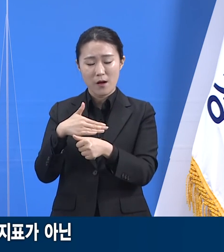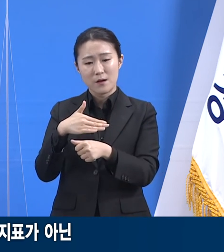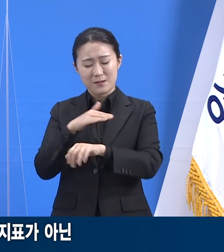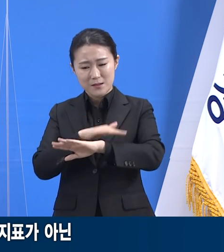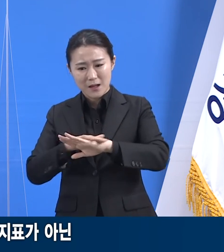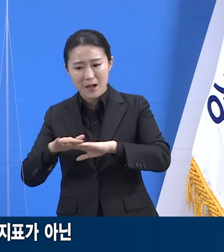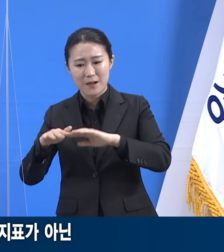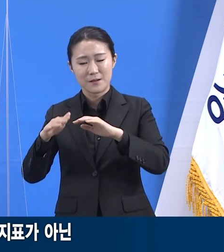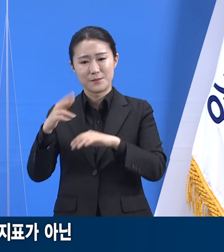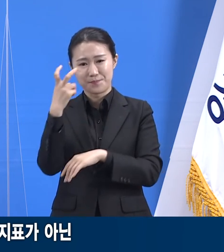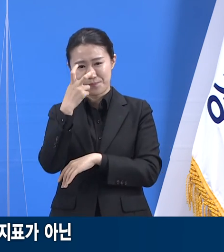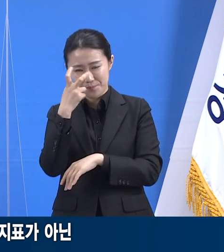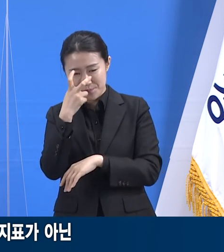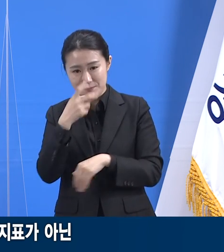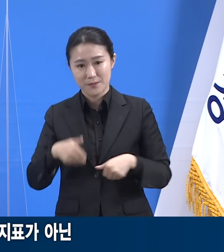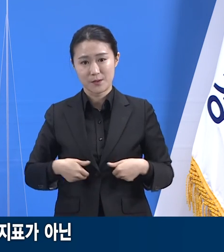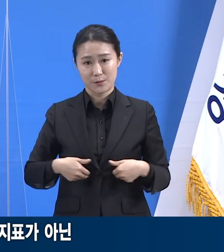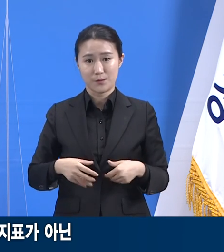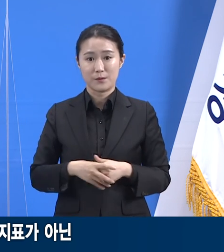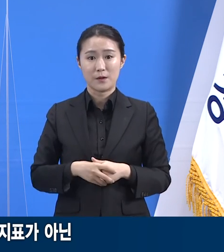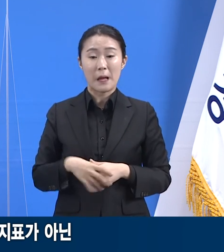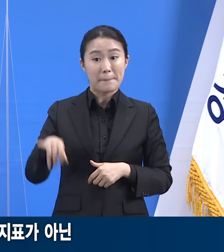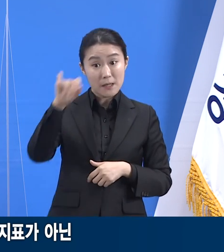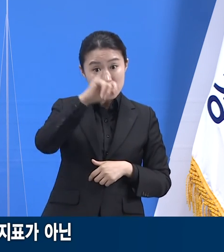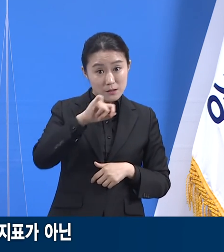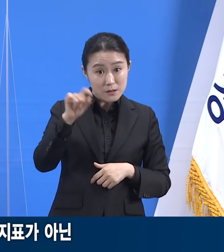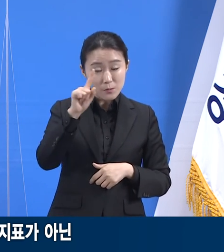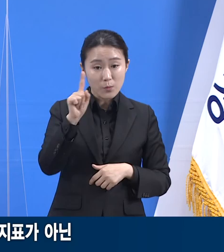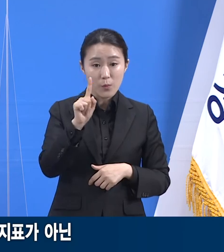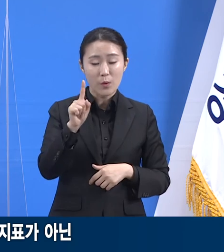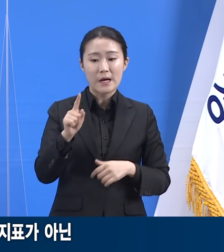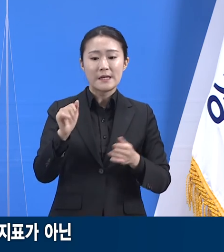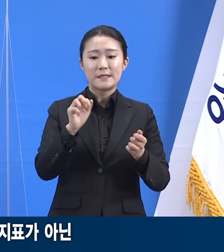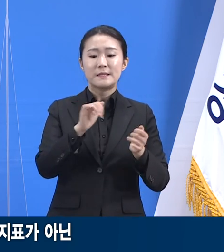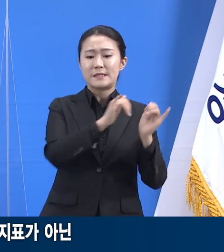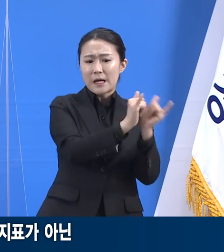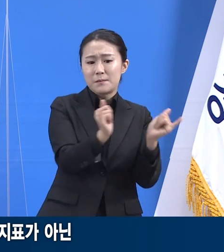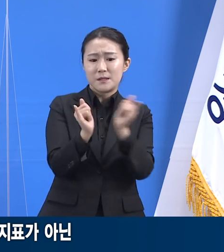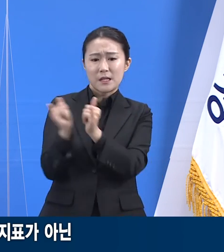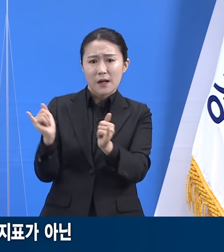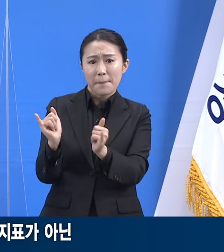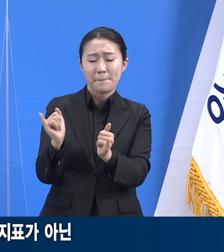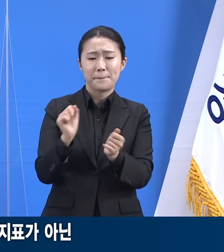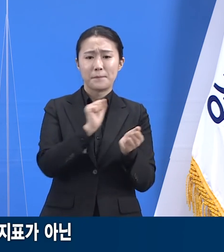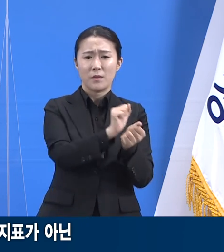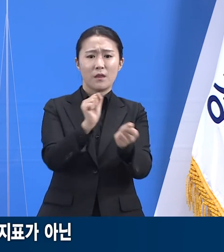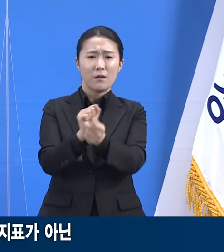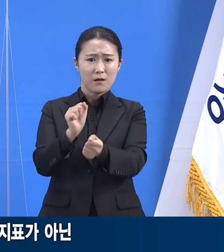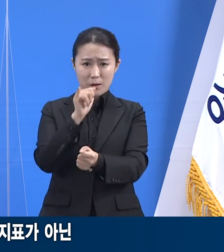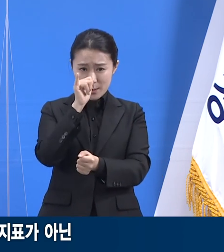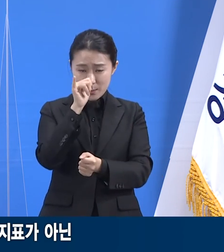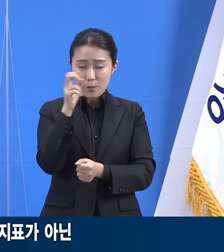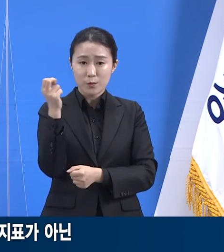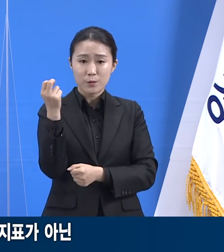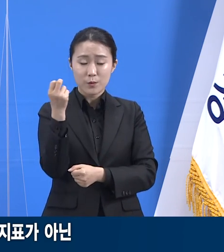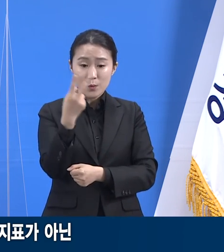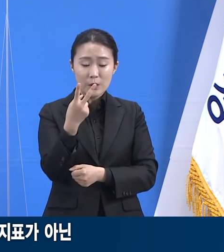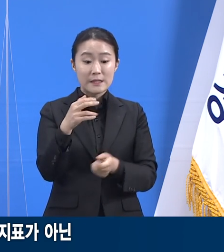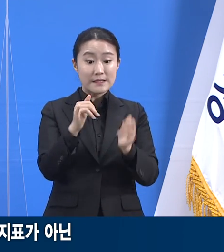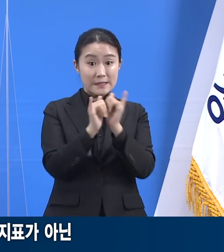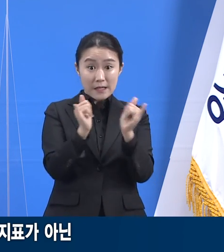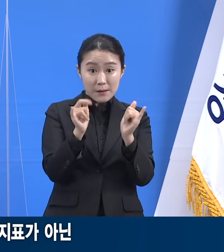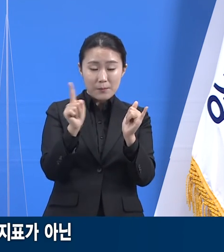바이러스는 사람의 몸을 통해 이동하고 많은 사람들은 행정구역의 경계를 넘나들며 일상을 살아갑니다.